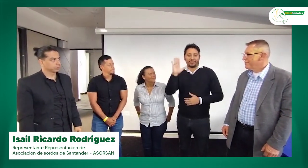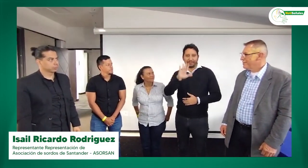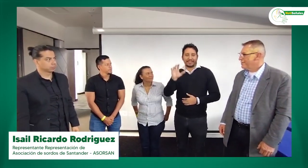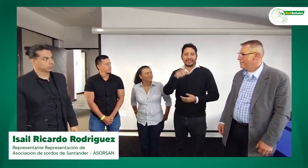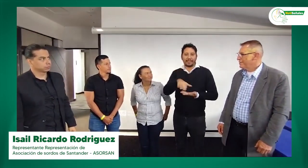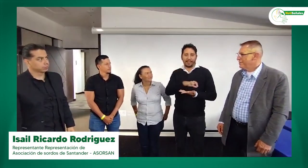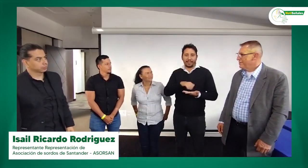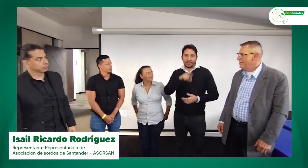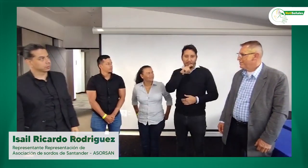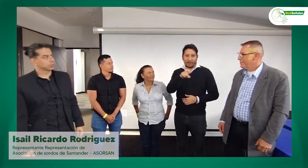Bucaramanga.